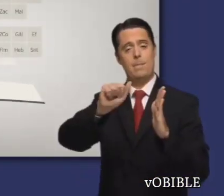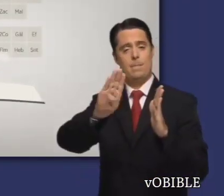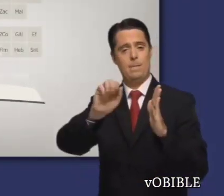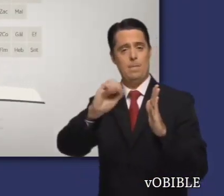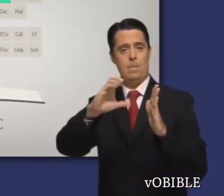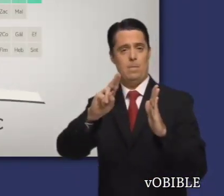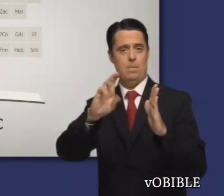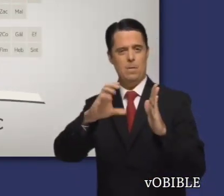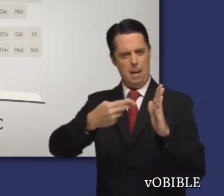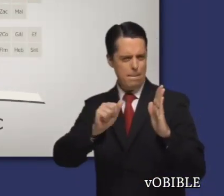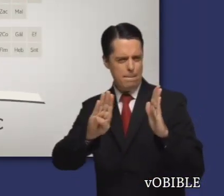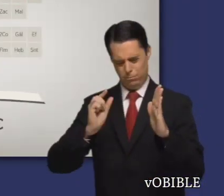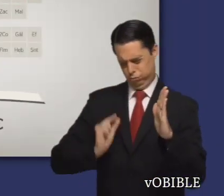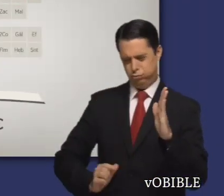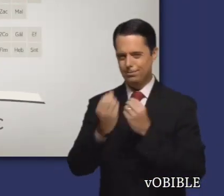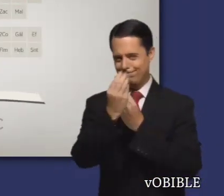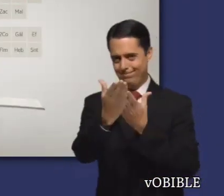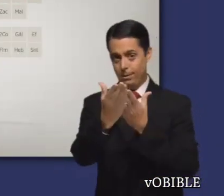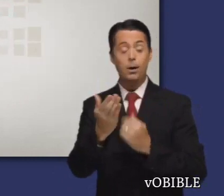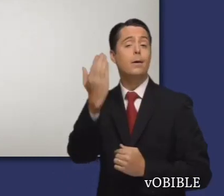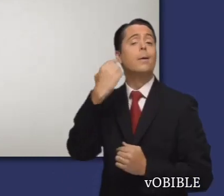Información sobre el libro de Abacuc